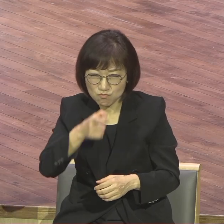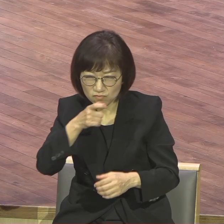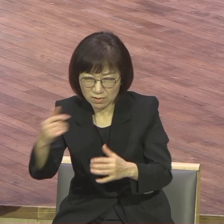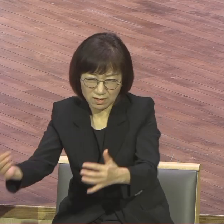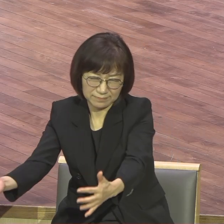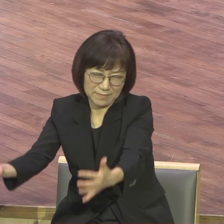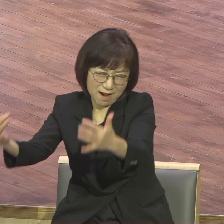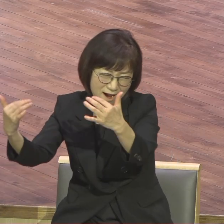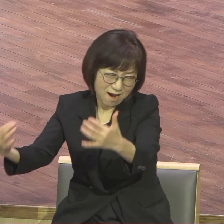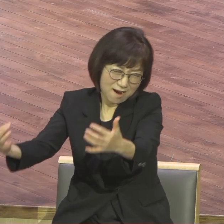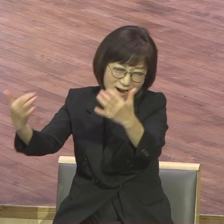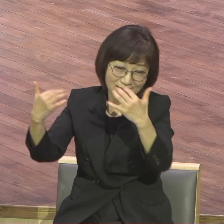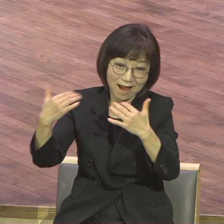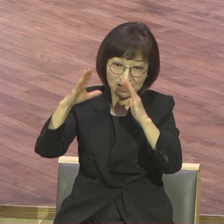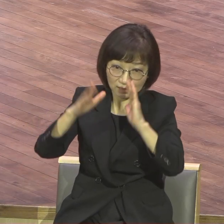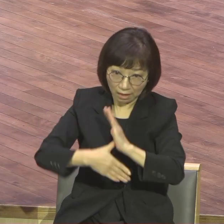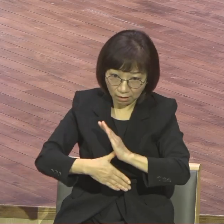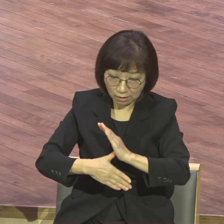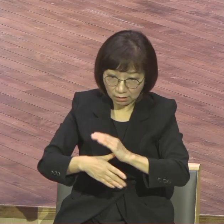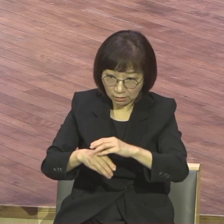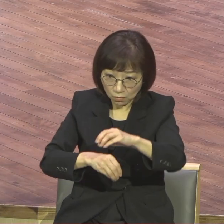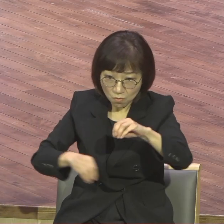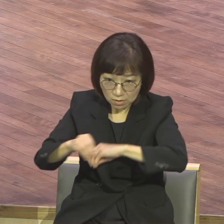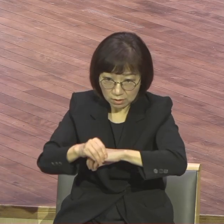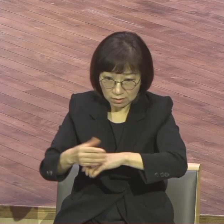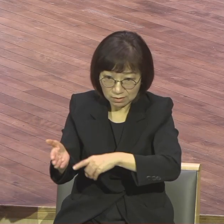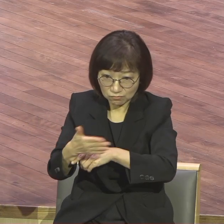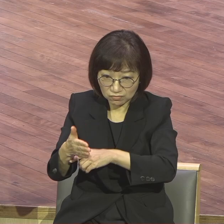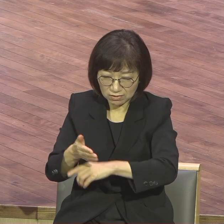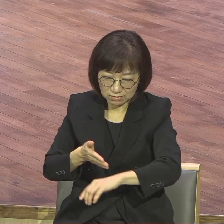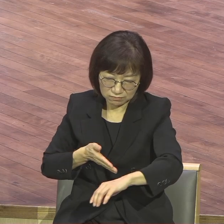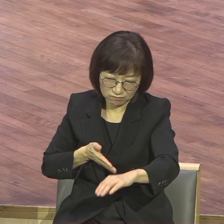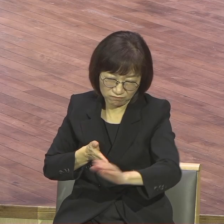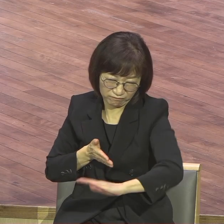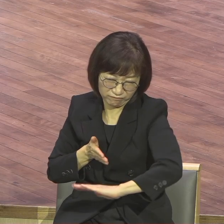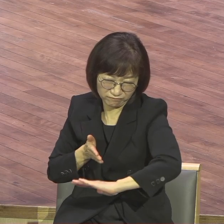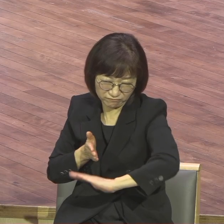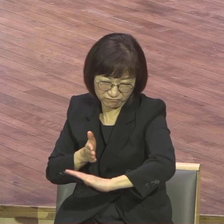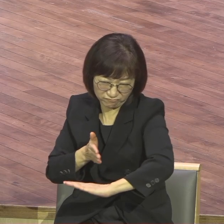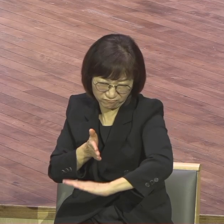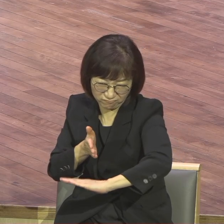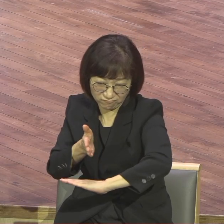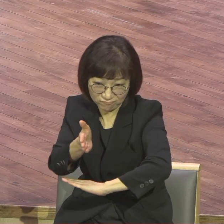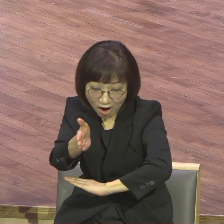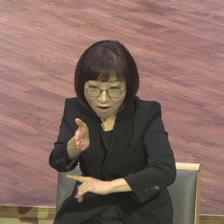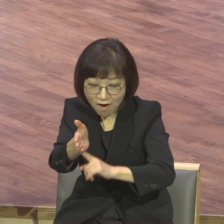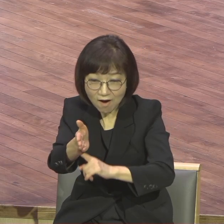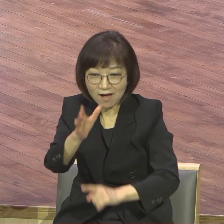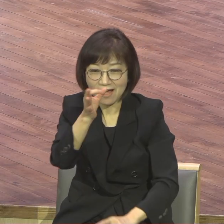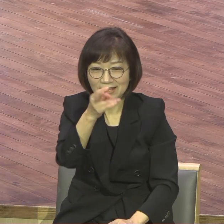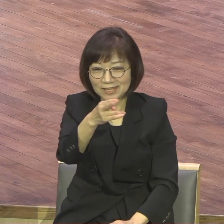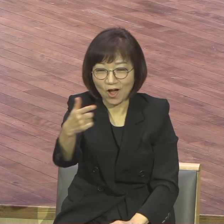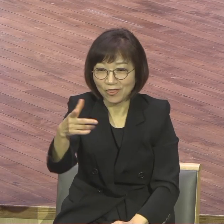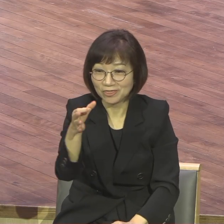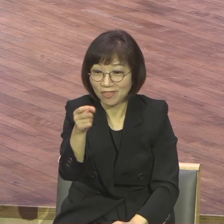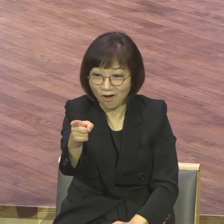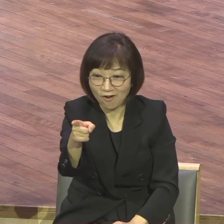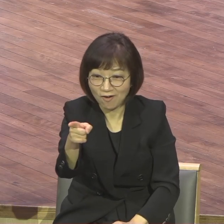연어보 연어 연어가 그 엄청난 높이에 있는 그 물이 폭폭소 떨어져 그 폭포를 치고